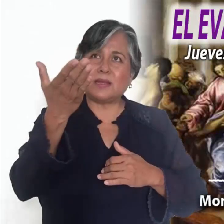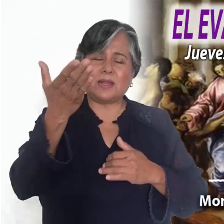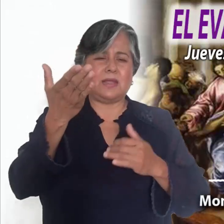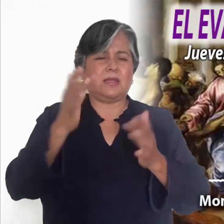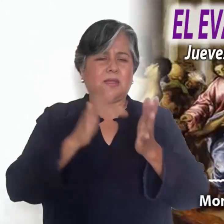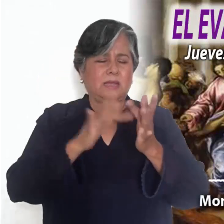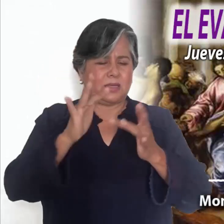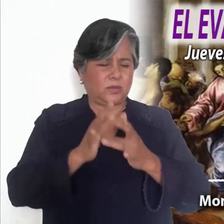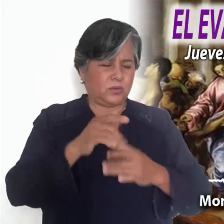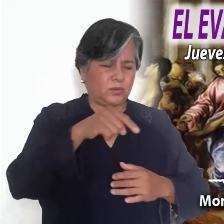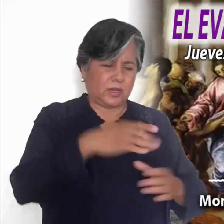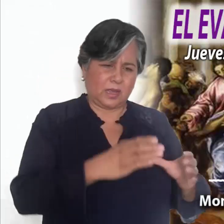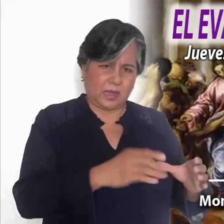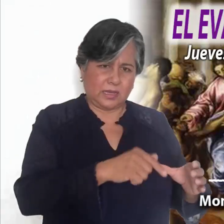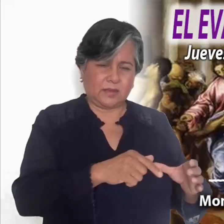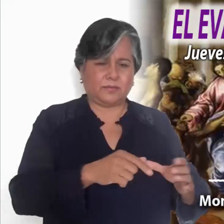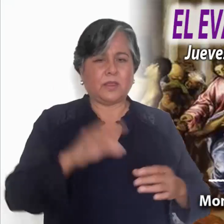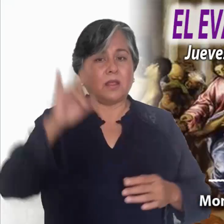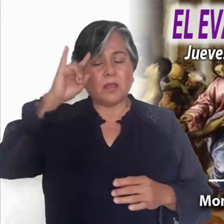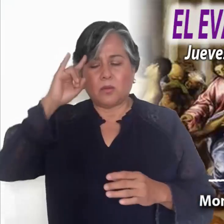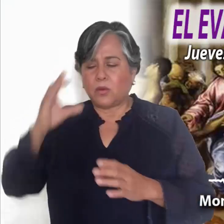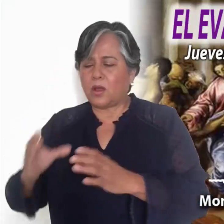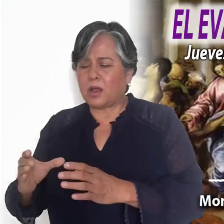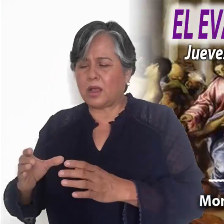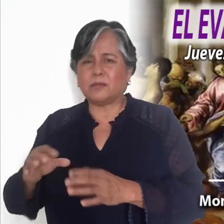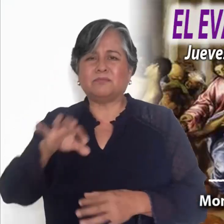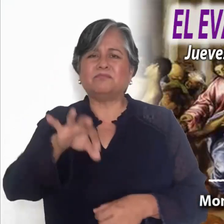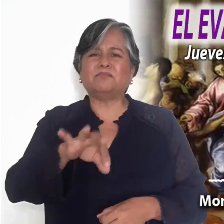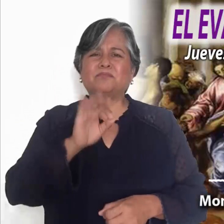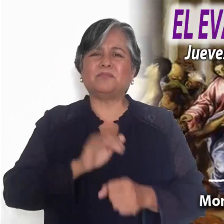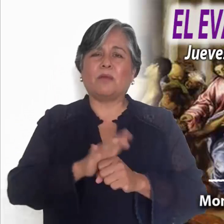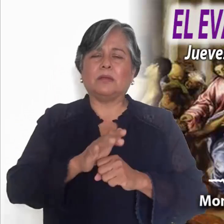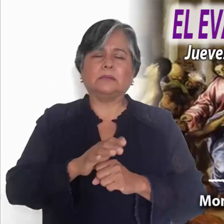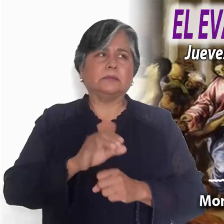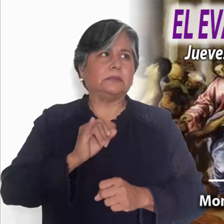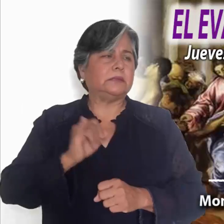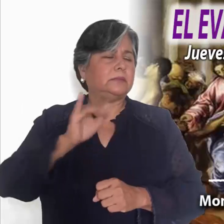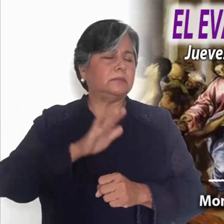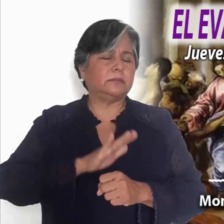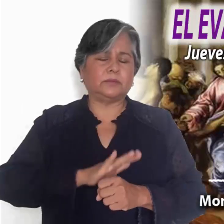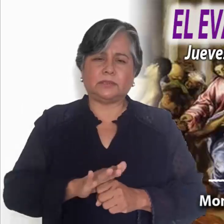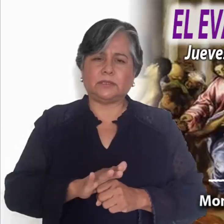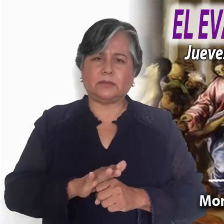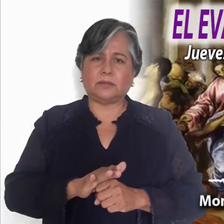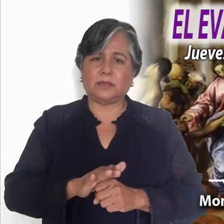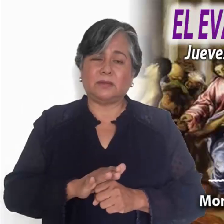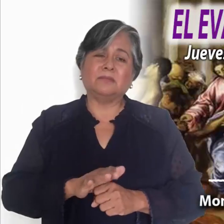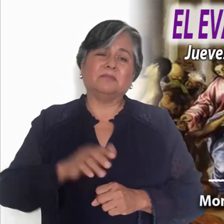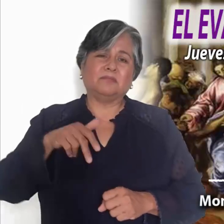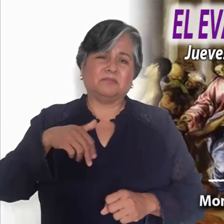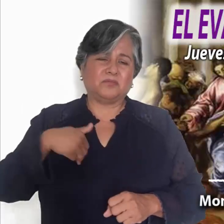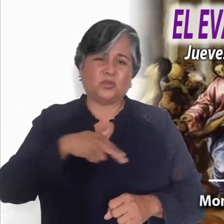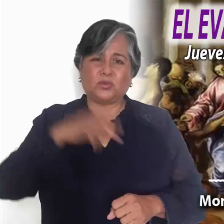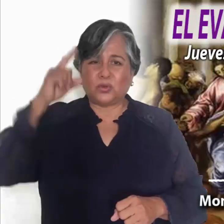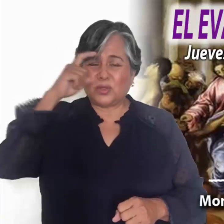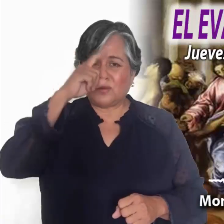su misma forma de actuar. No podemos estar en un momento con Él y después hacernos